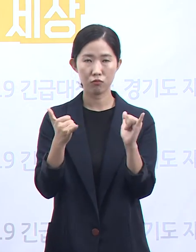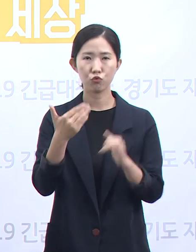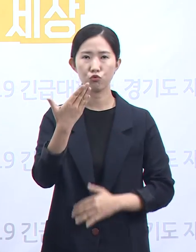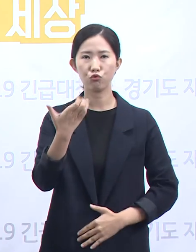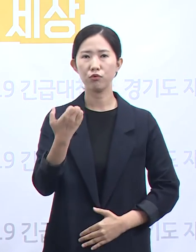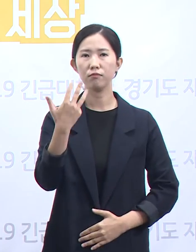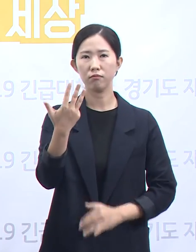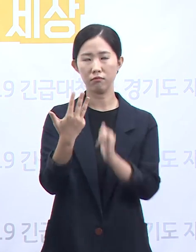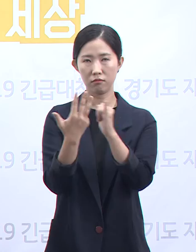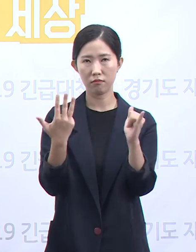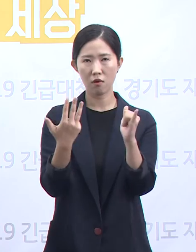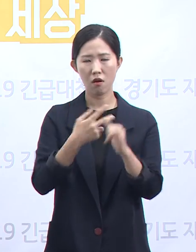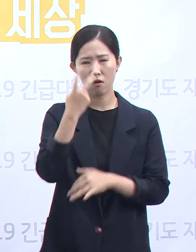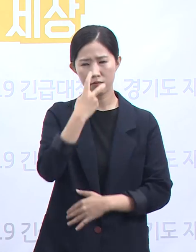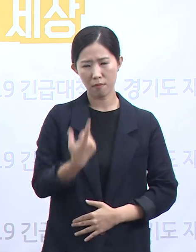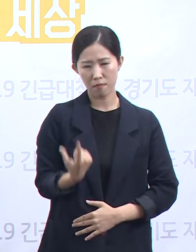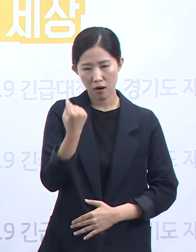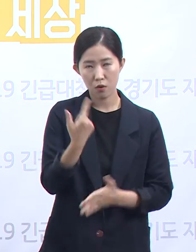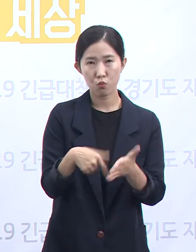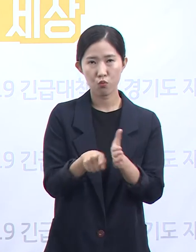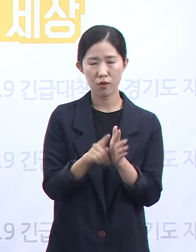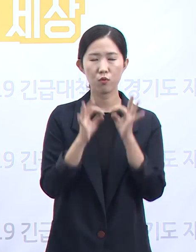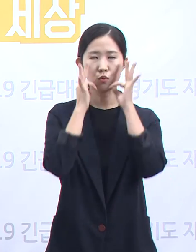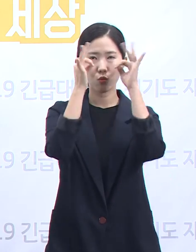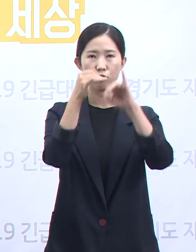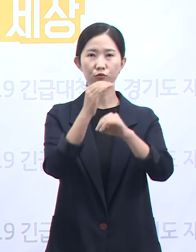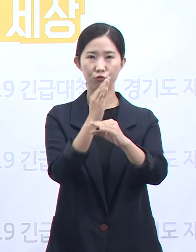신속한 검사를 유도하기 위해서 조치 중입니다.